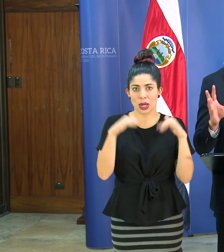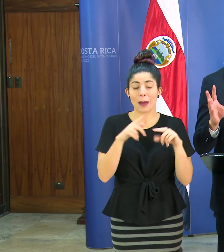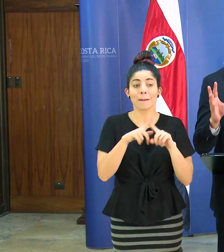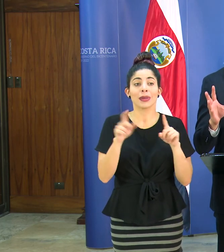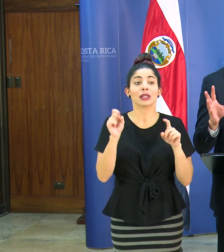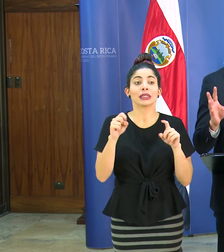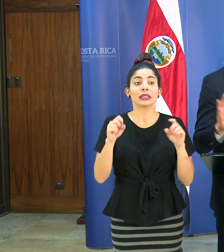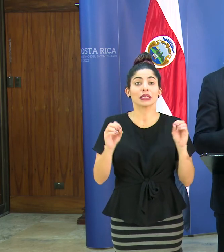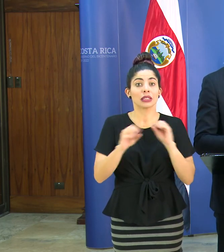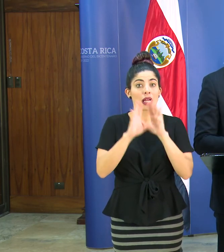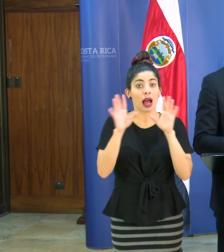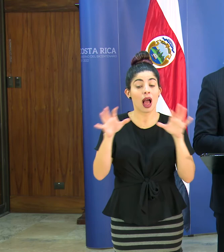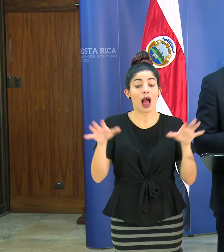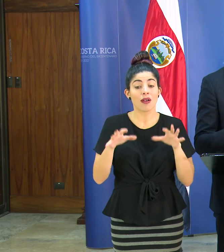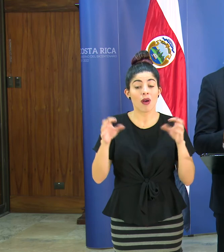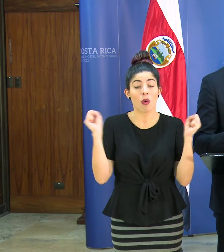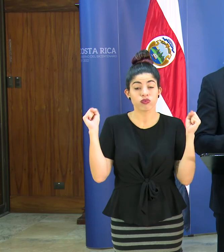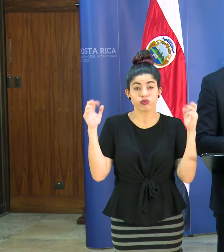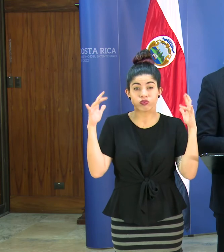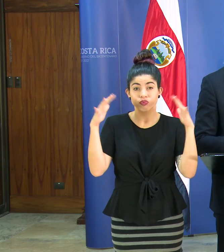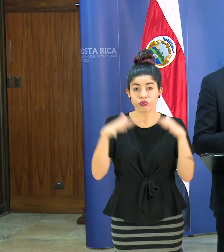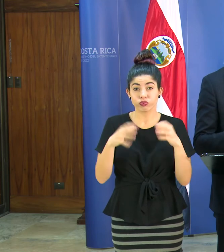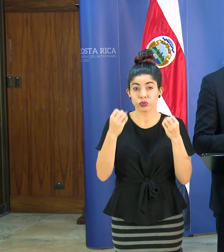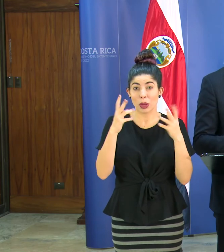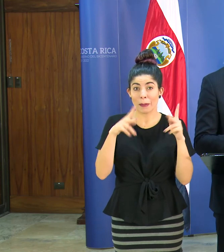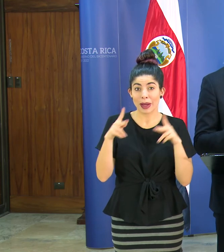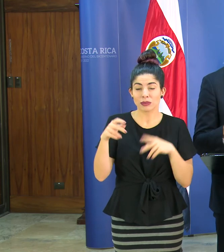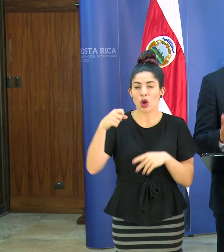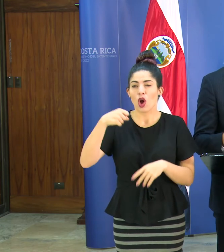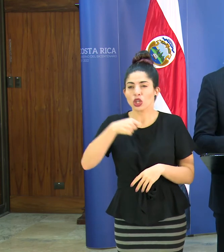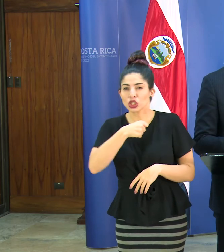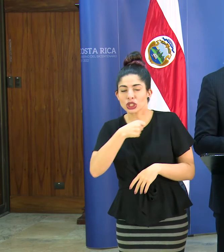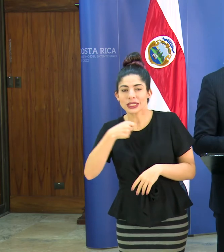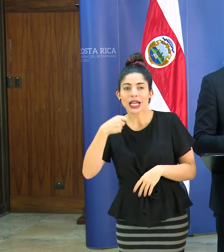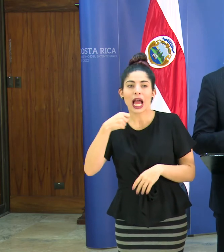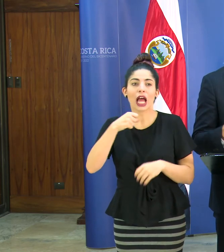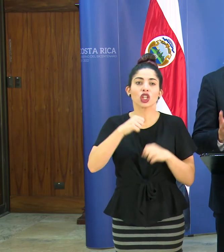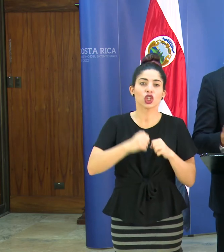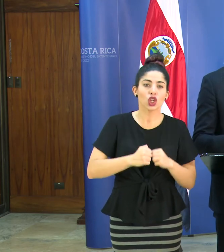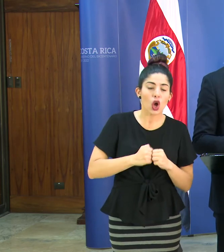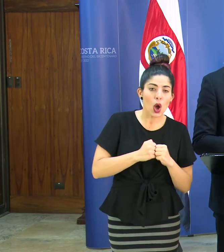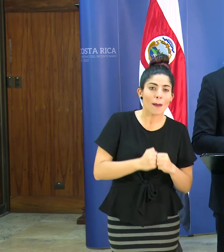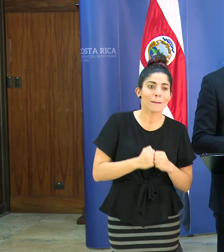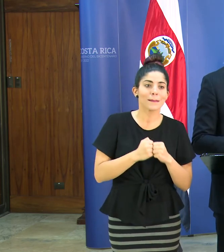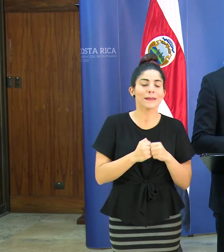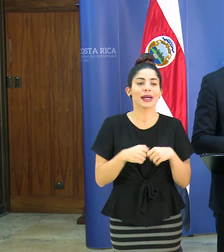actividades ya masivas de verdad como lo que ya indicamos anteriormente conciertos topes